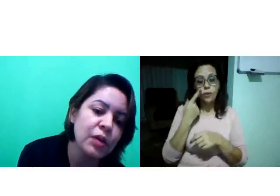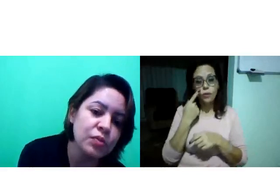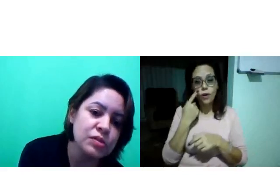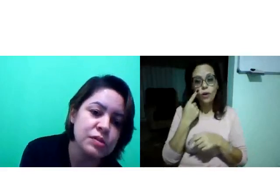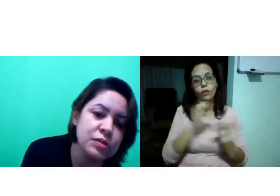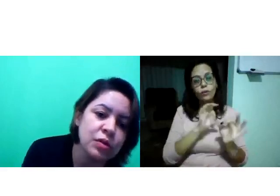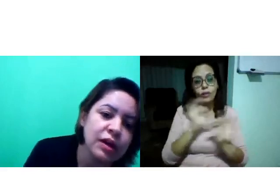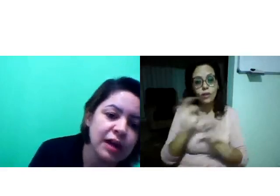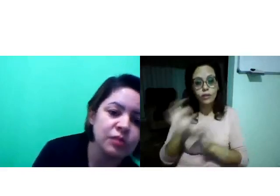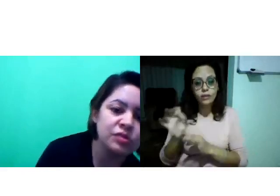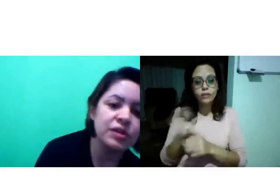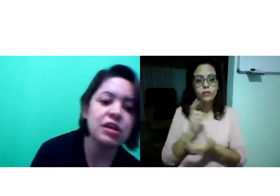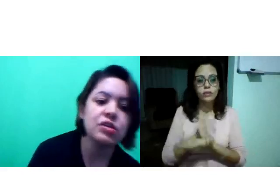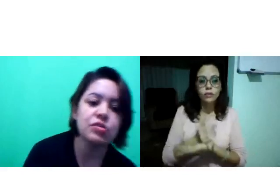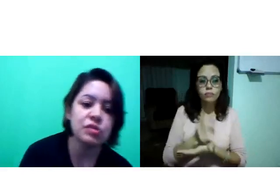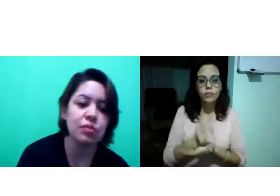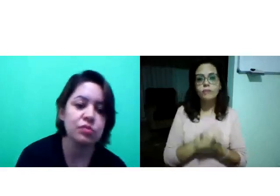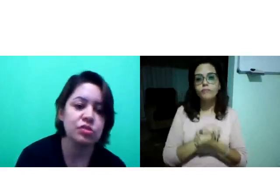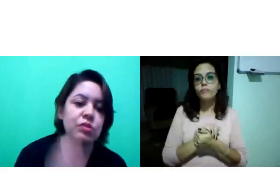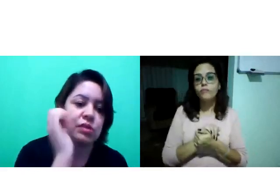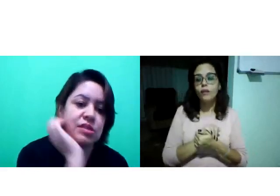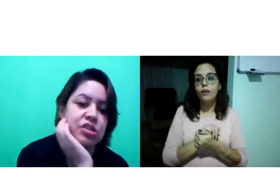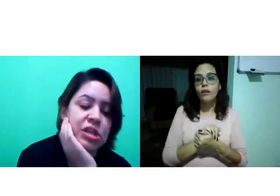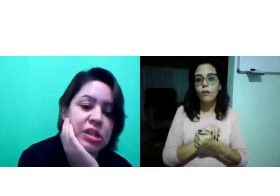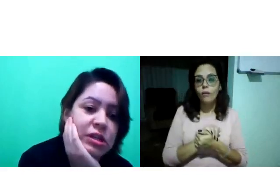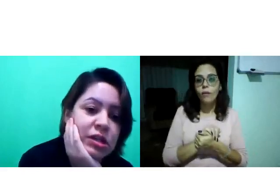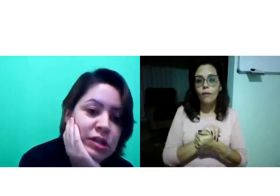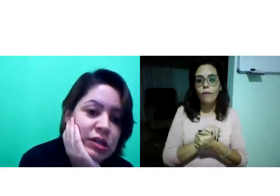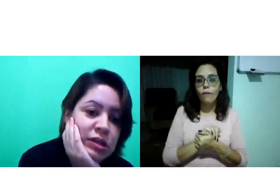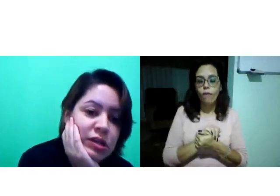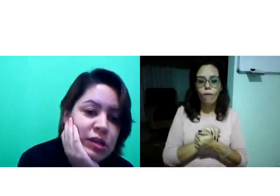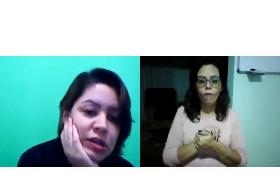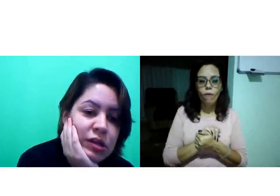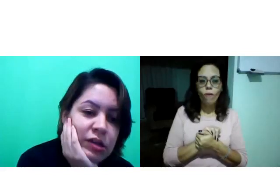Eu vi que alguns colocaram os vídeos, alguns eu assisti.